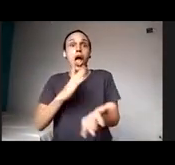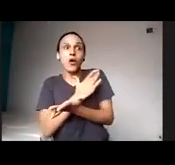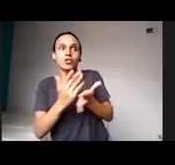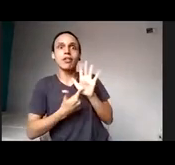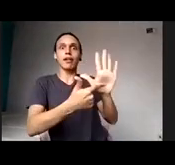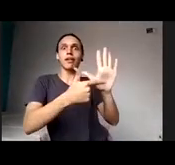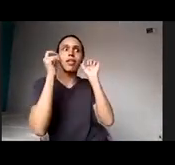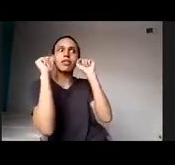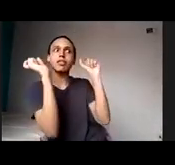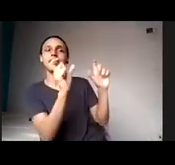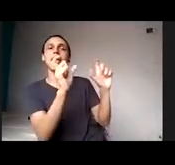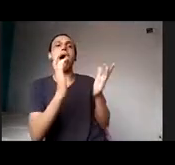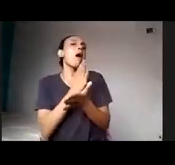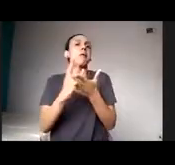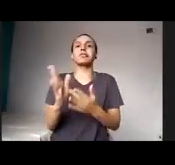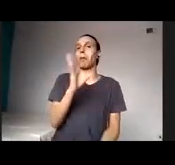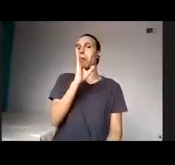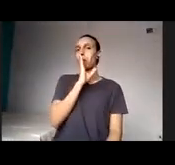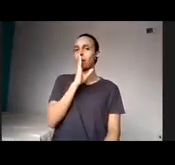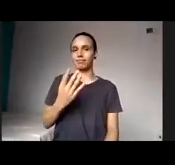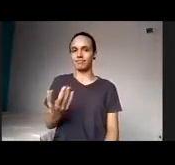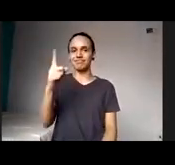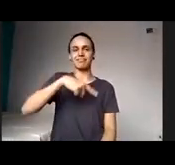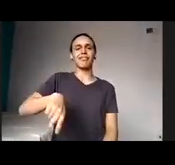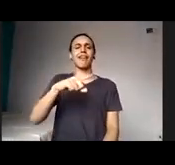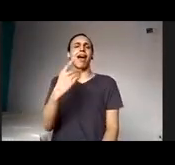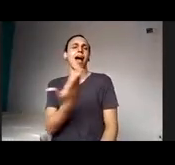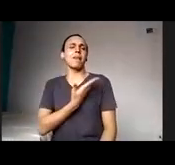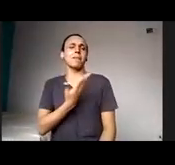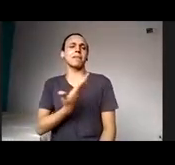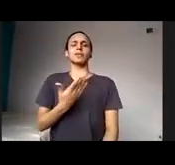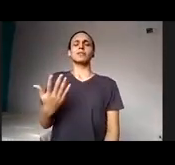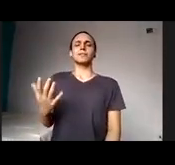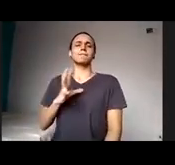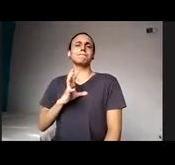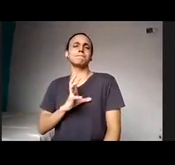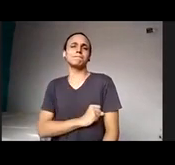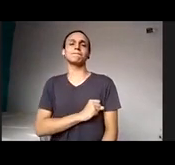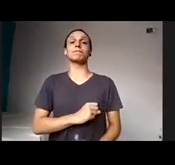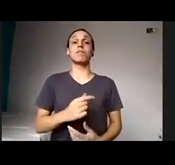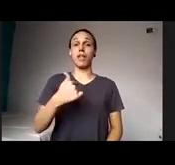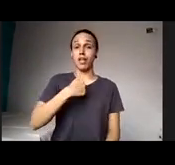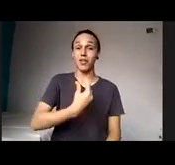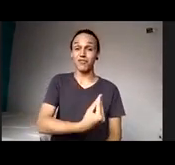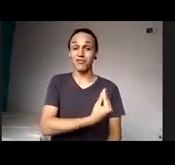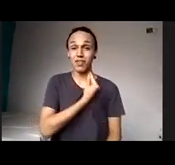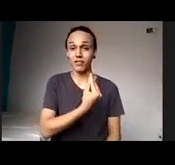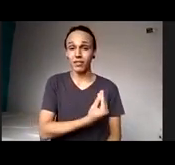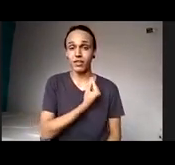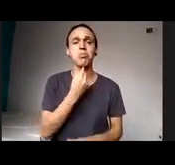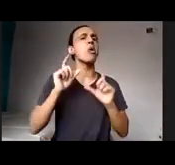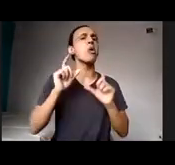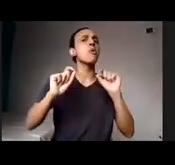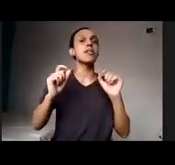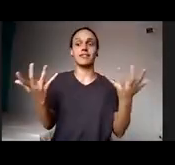Queridas e queridos, eu vivi a acessibilidade e a inclusão quando